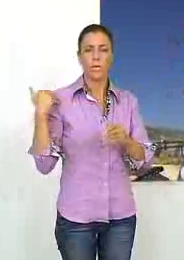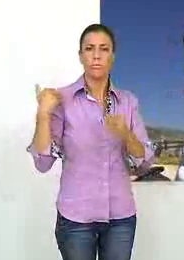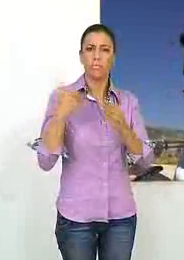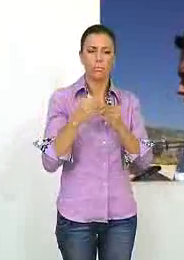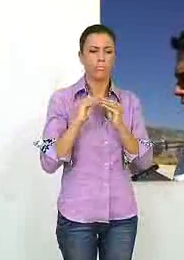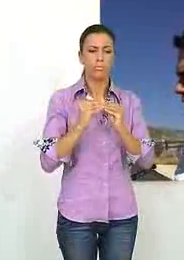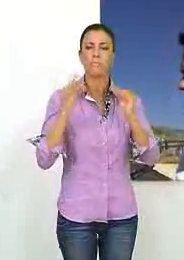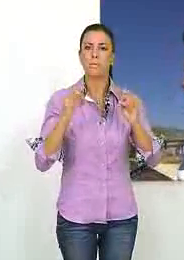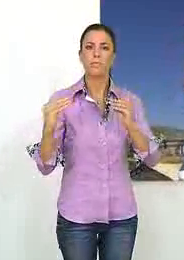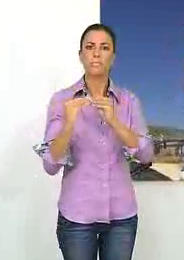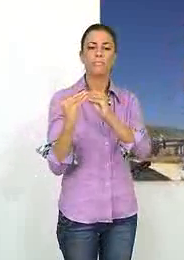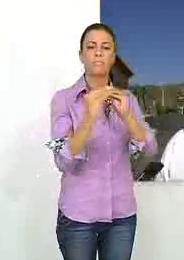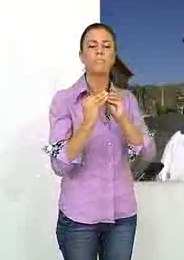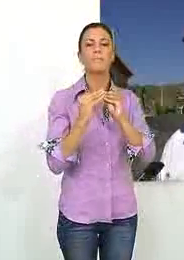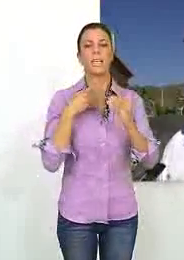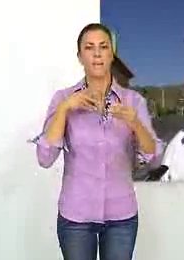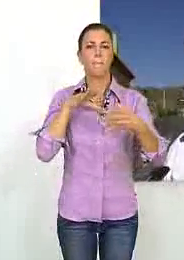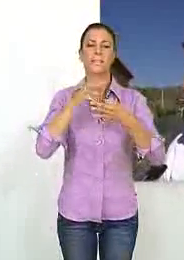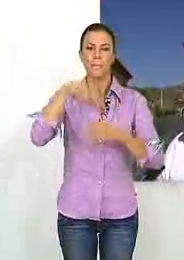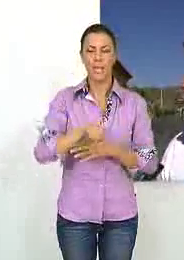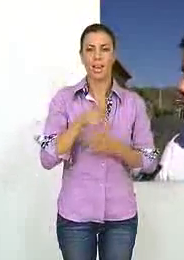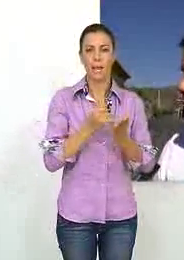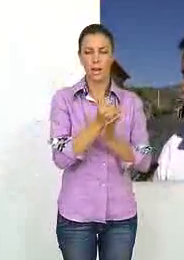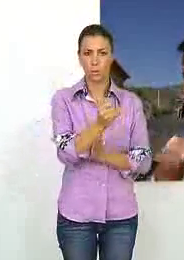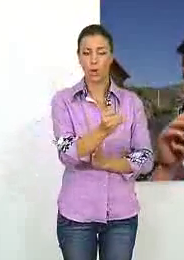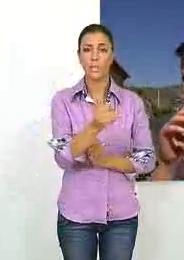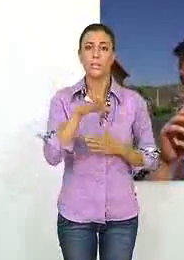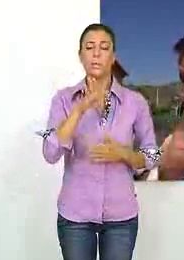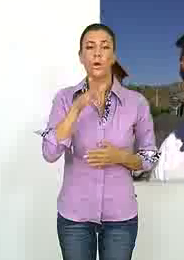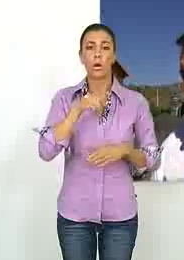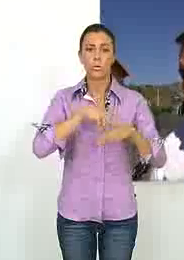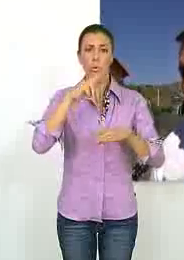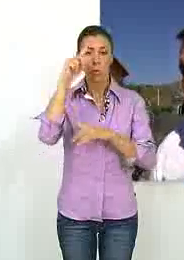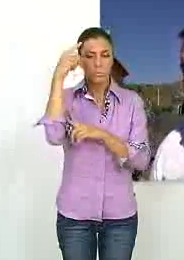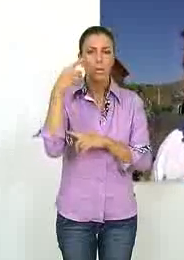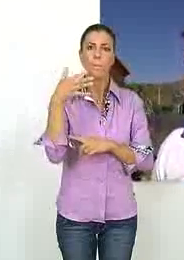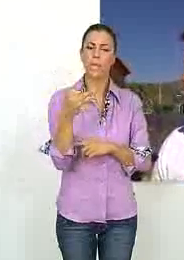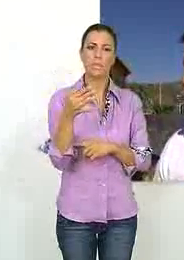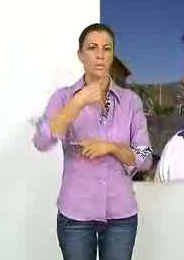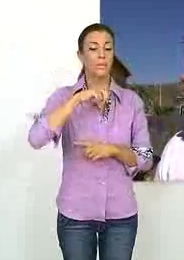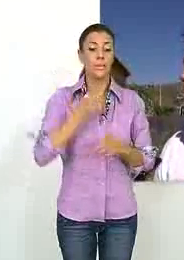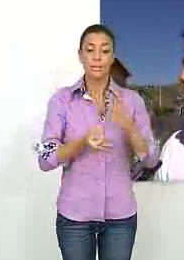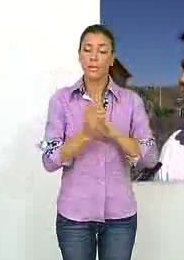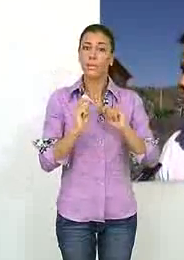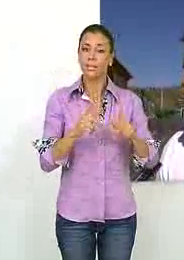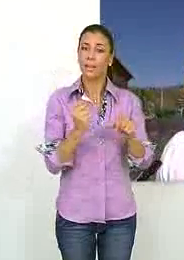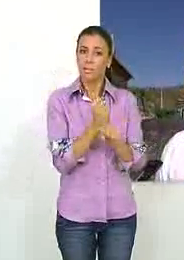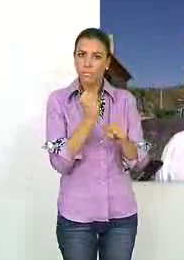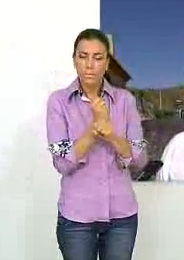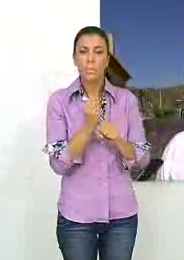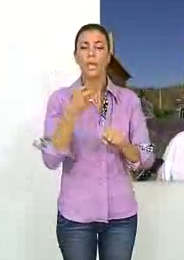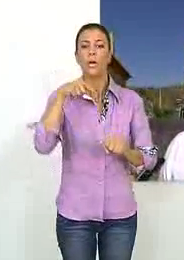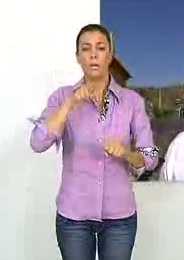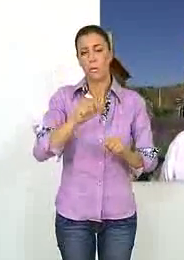consensuado con los agricultores. El Corporativo de Agricultura destacó que además de crear empleo eventual